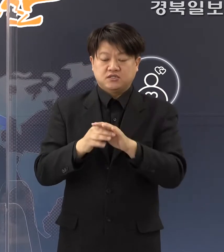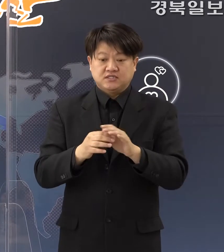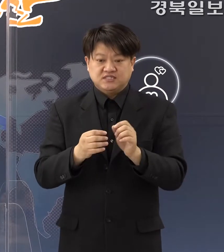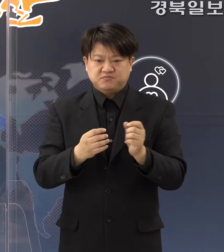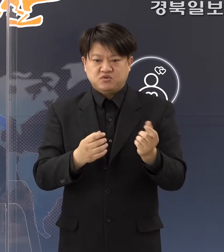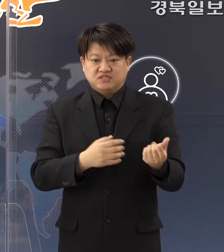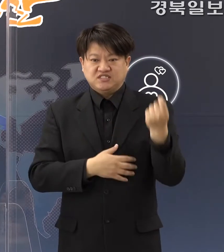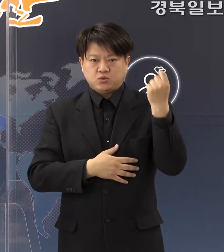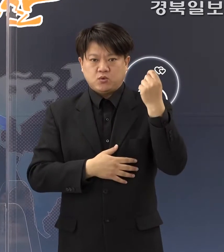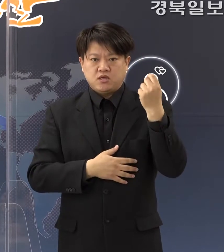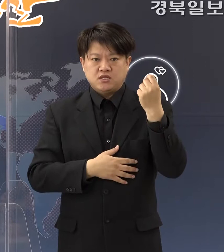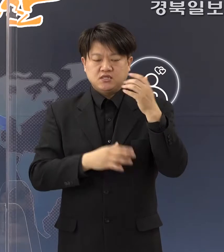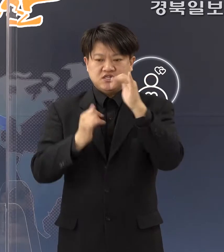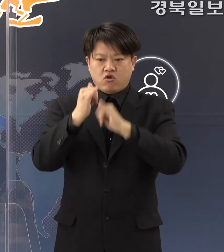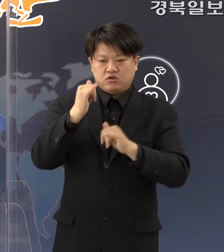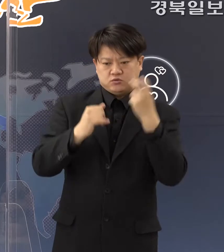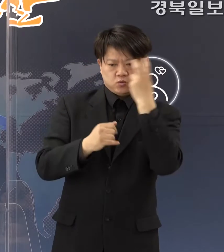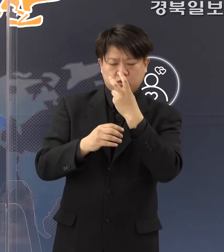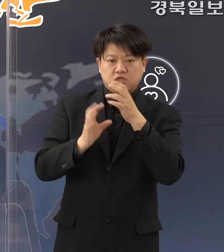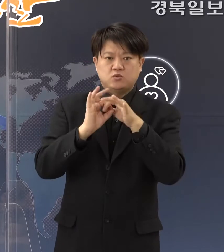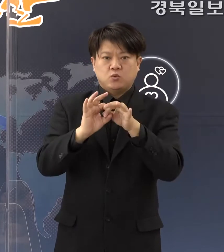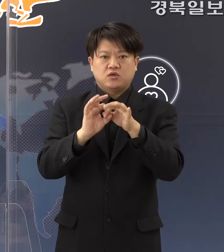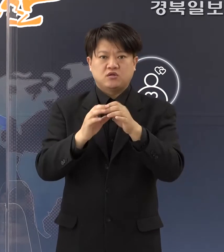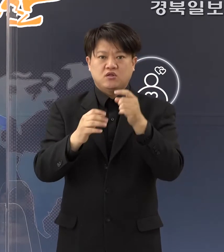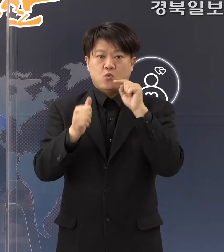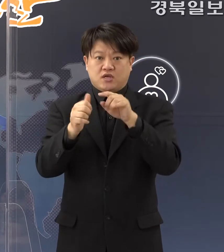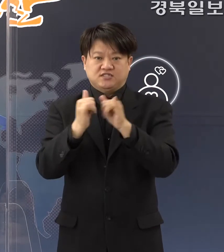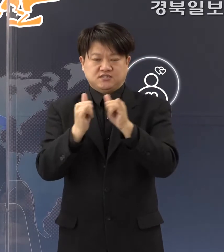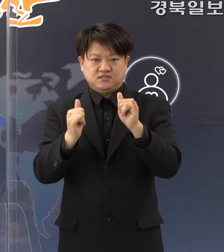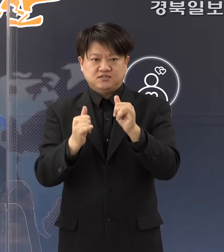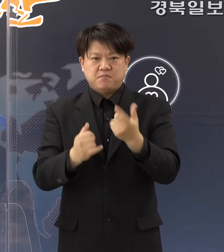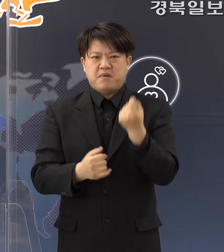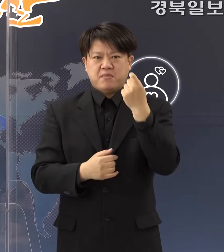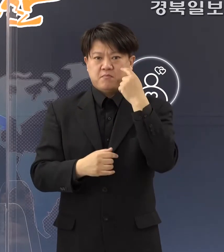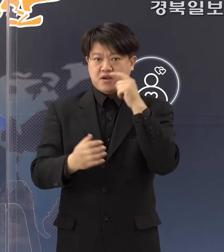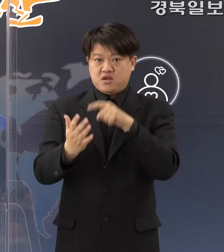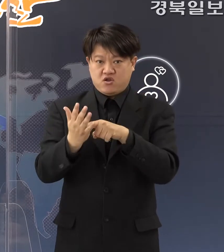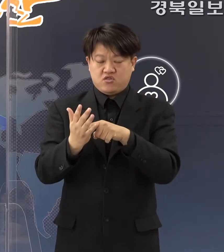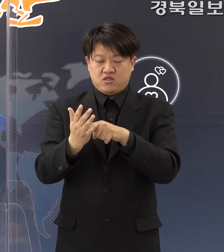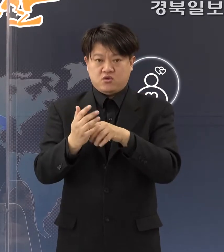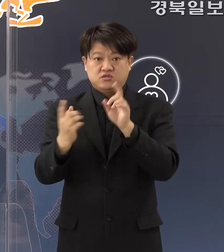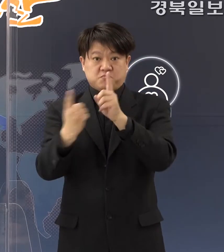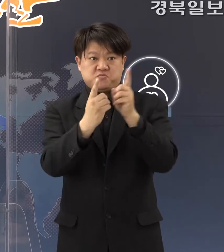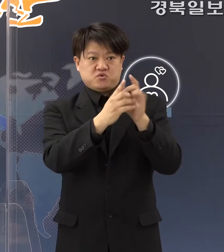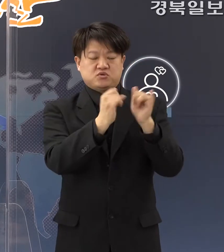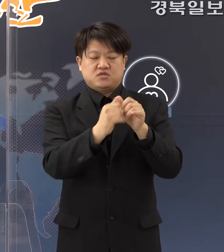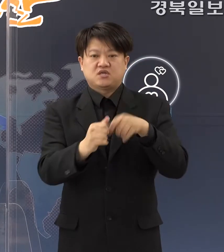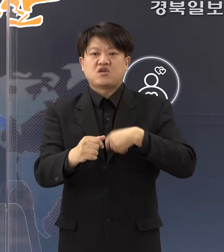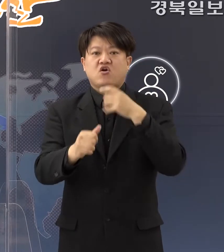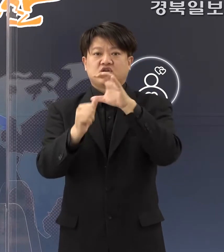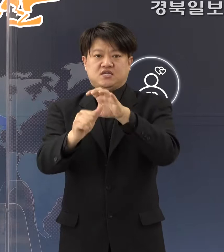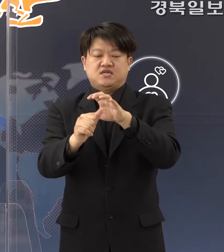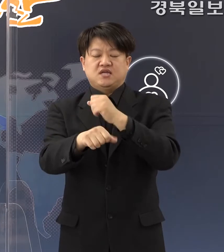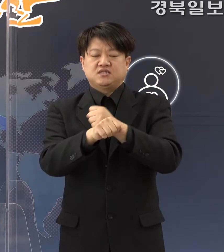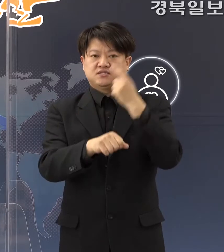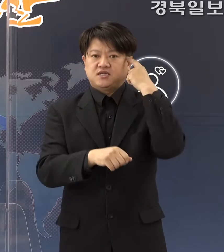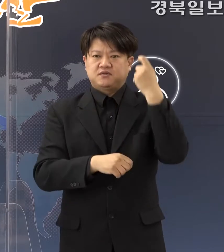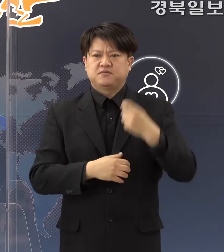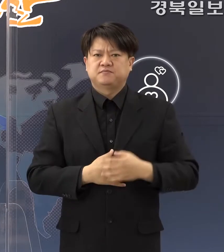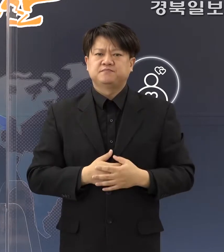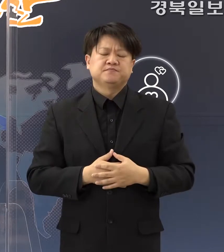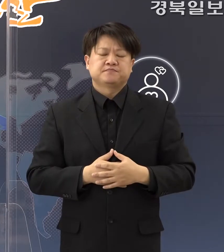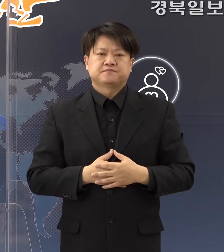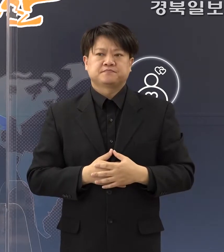역학조사로 해서 확진자를 조기에 발견하고 접촉자를 격리 조치를 하도록 하겠습니다.